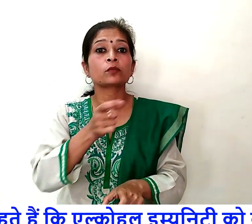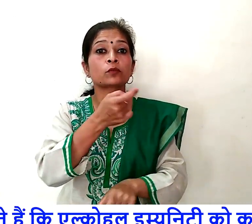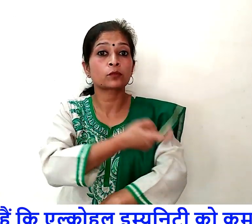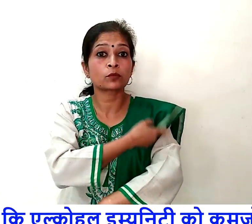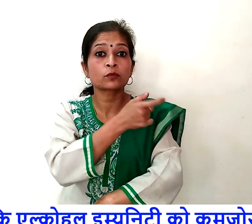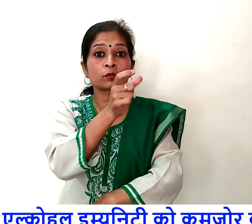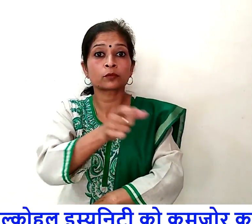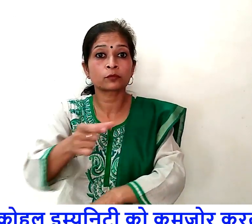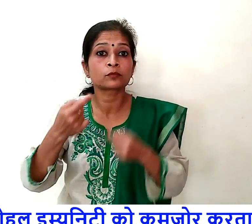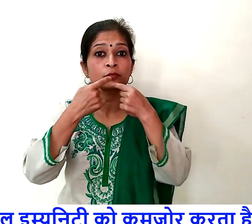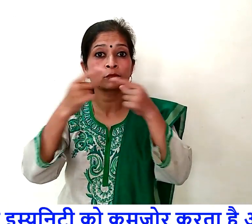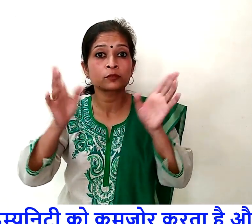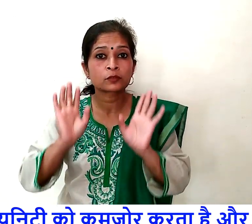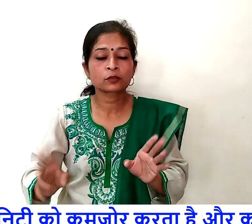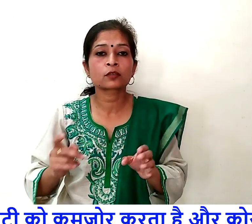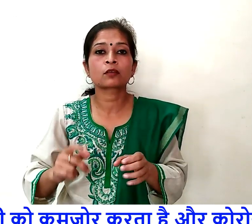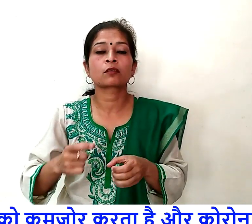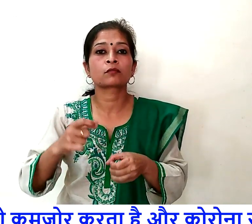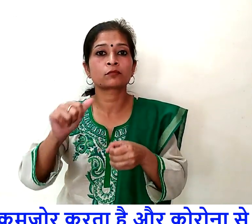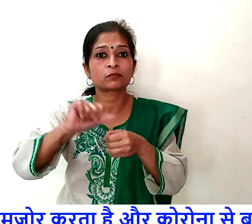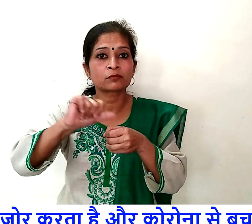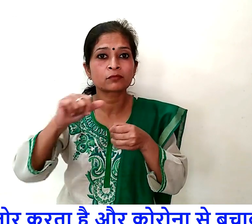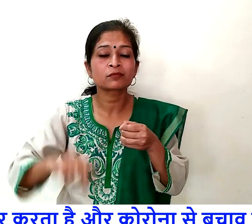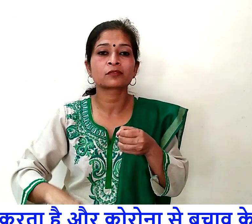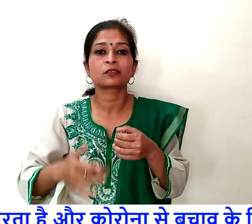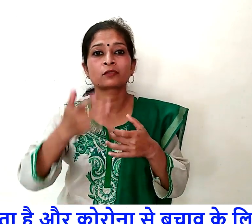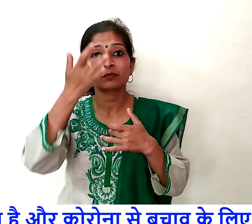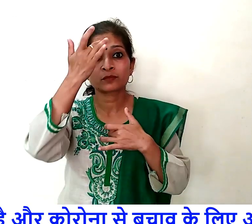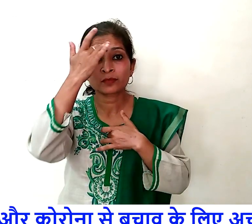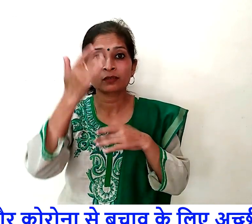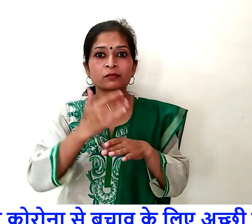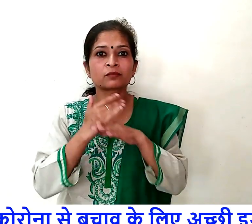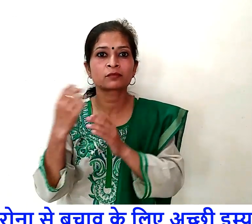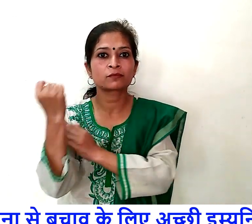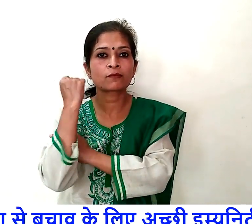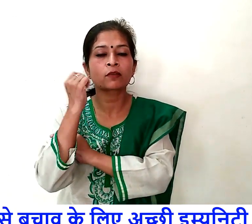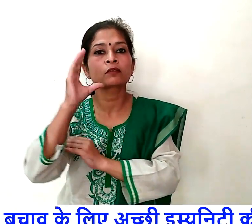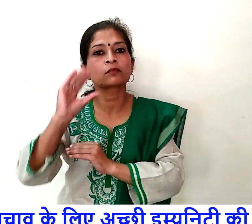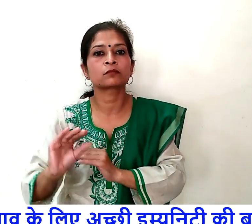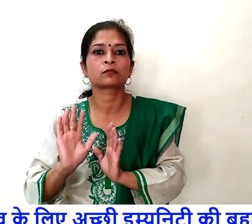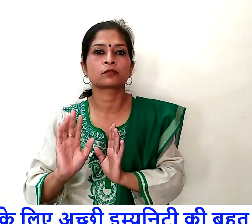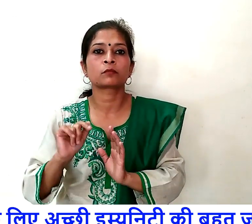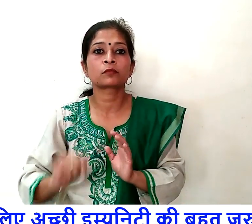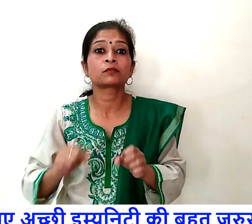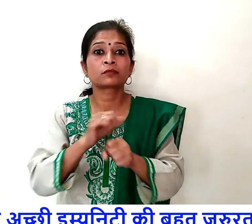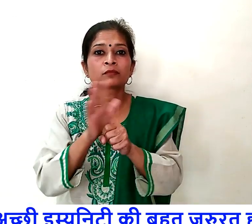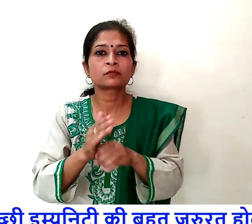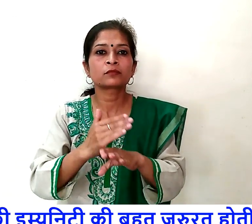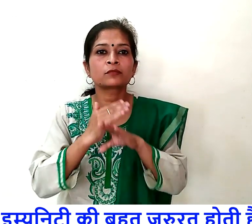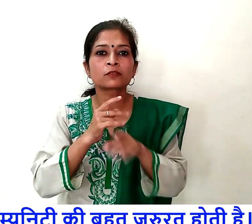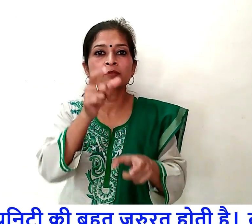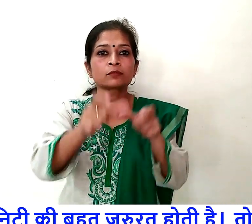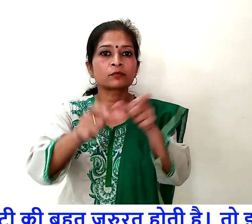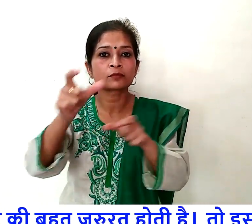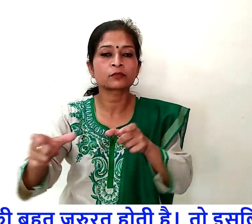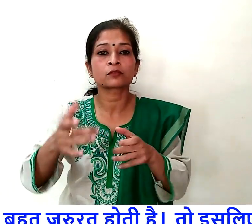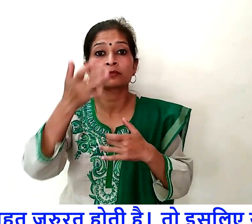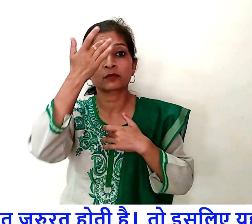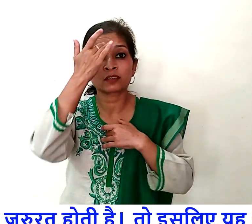कि अलकोहॉल इम्मिनिटी को कमजोर करता है और कोरोना से बचाव के लिए अच्छी इम्मिनिटी की बहुत जरूरत होती है